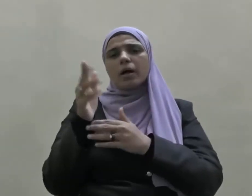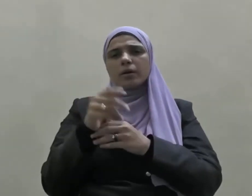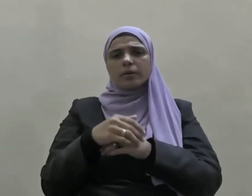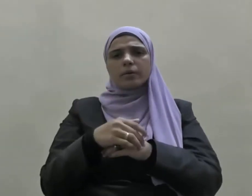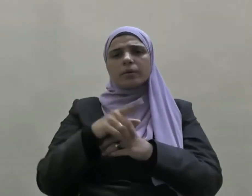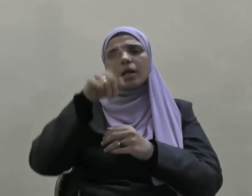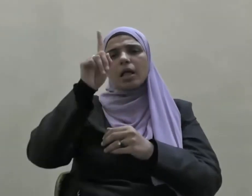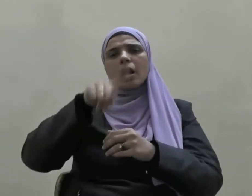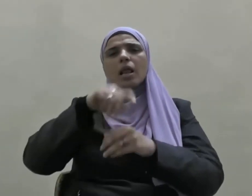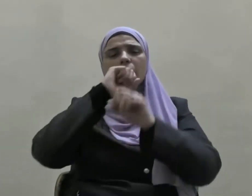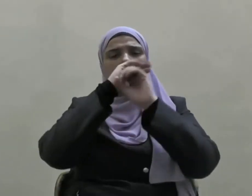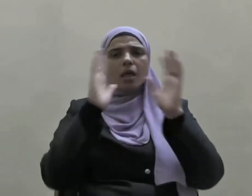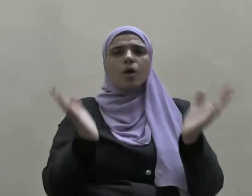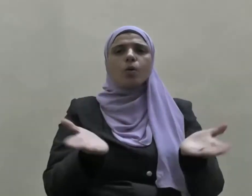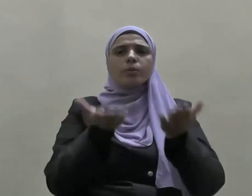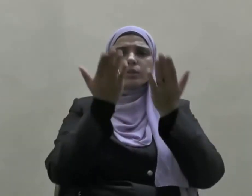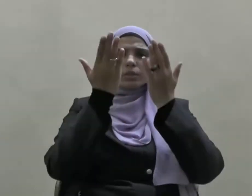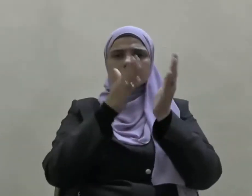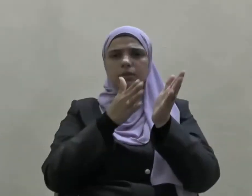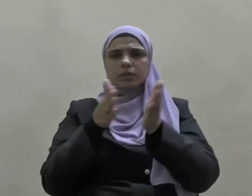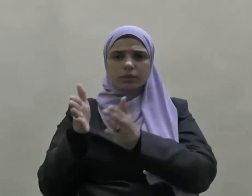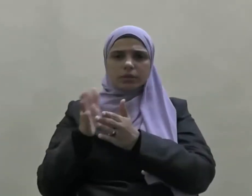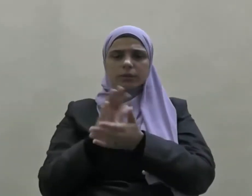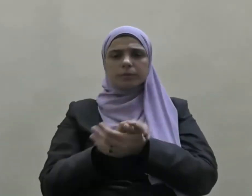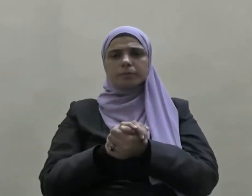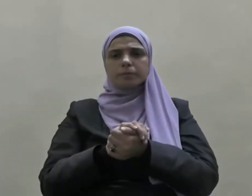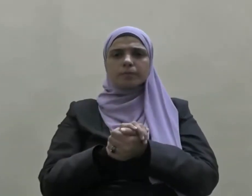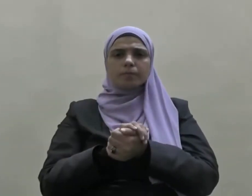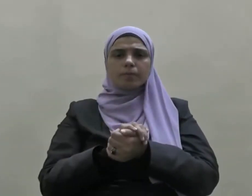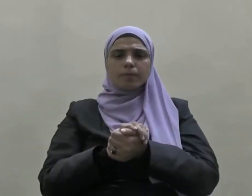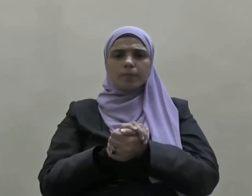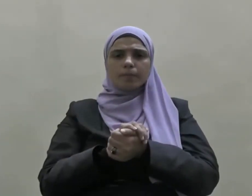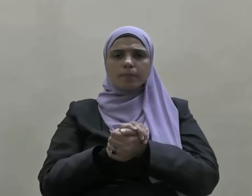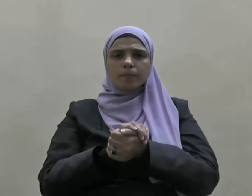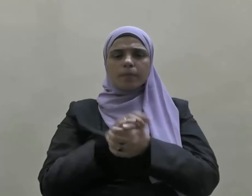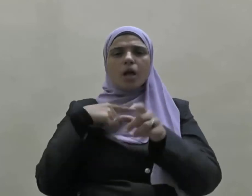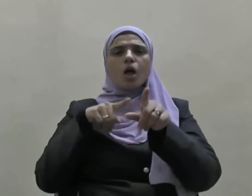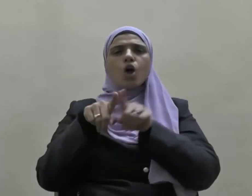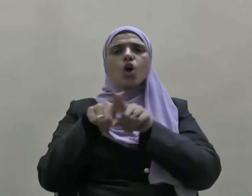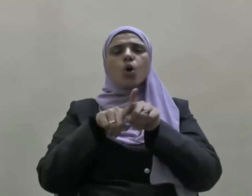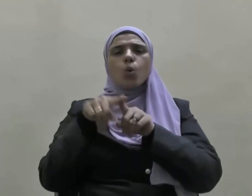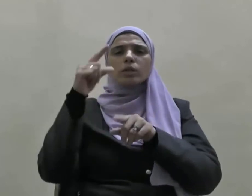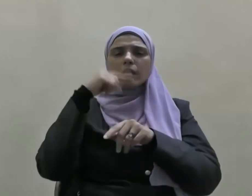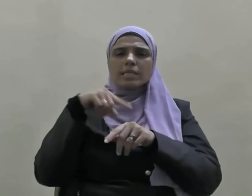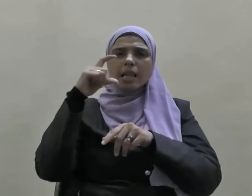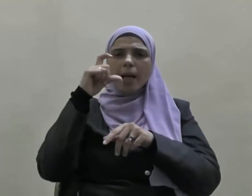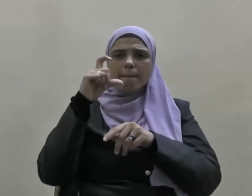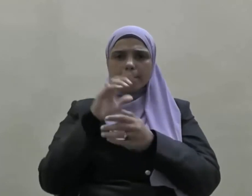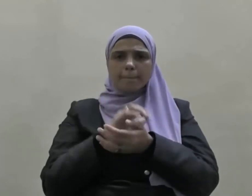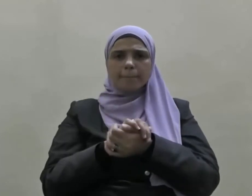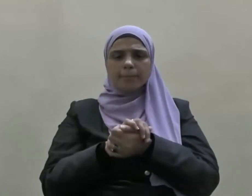أجمعين ومن تبعهم بإحسان إلى يوم الدين إخوة الإسلام